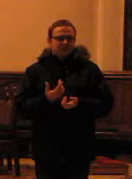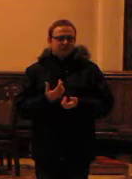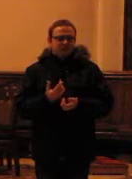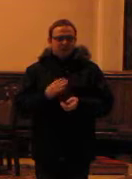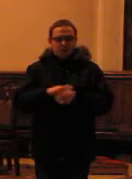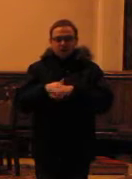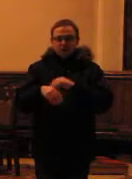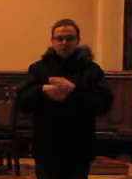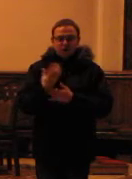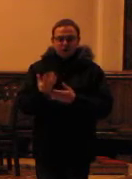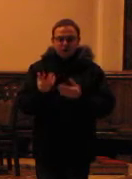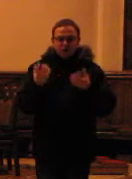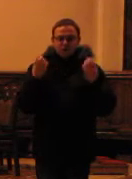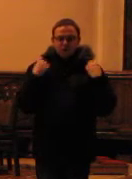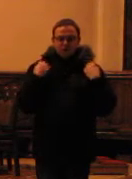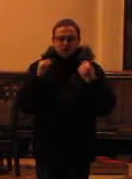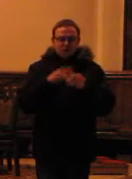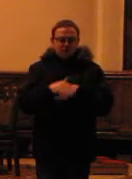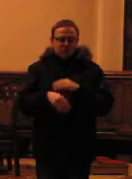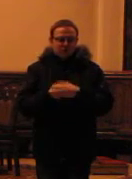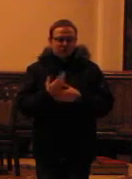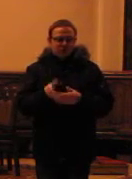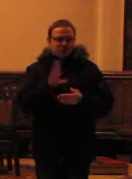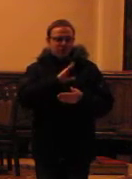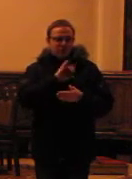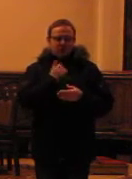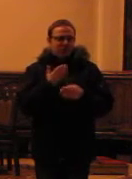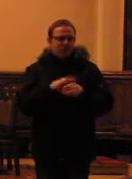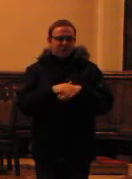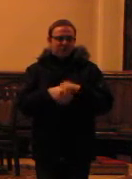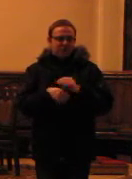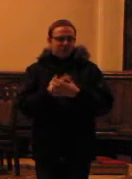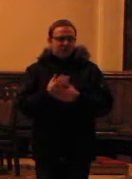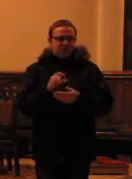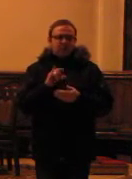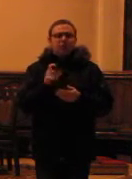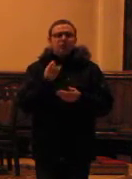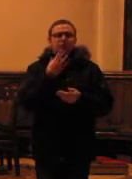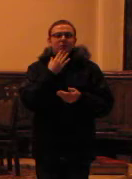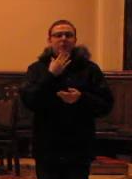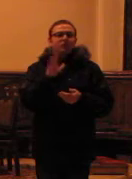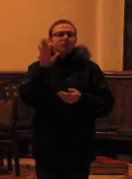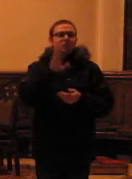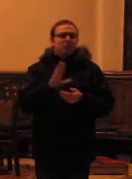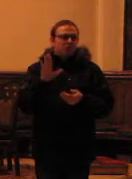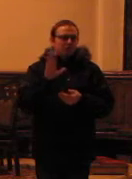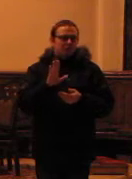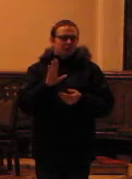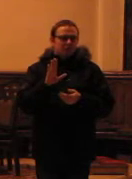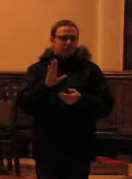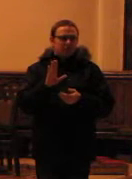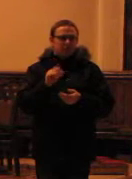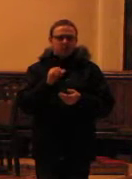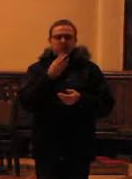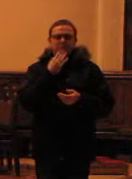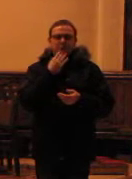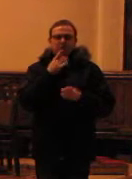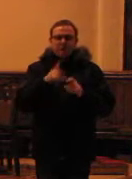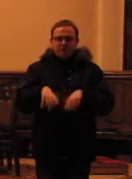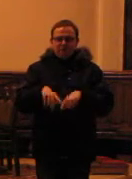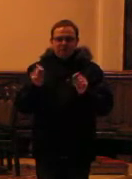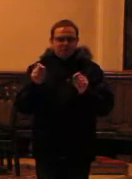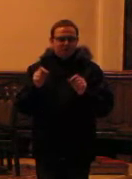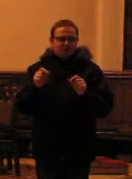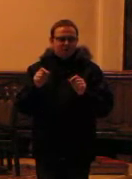Szczęście, życie i szczęście, śmierć i nieszczęście. I co mówi Bóg? Nie mówi wybieraj,